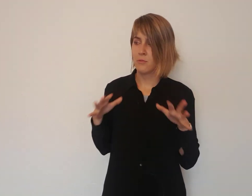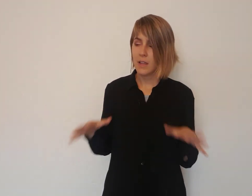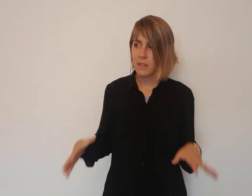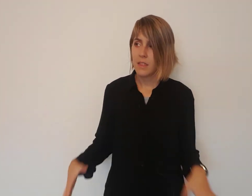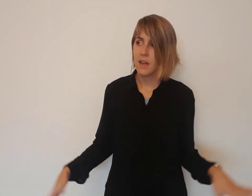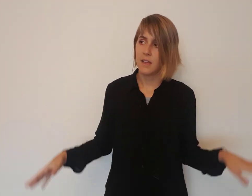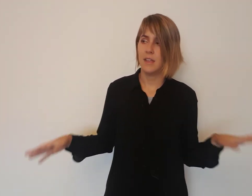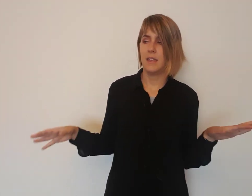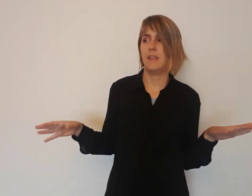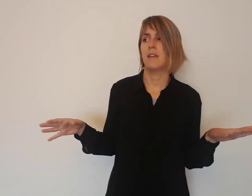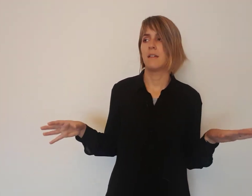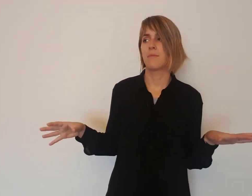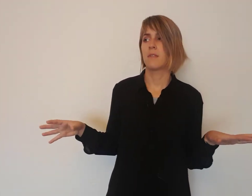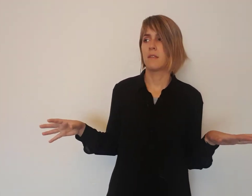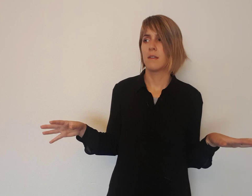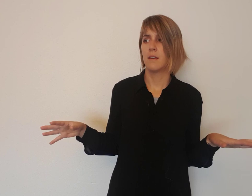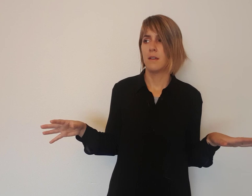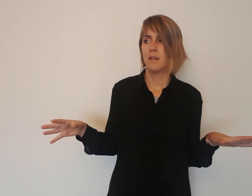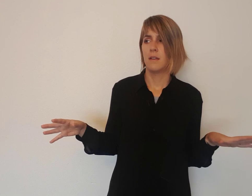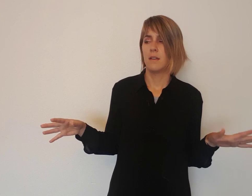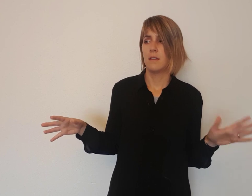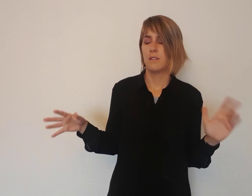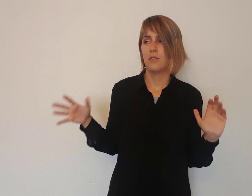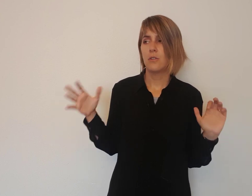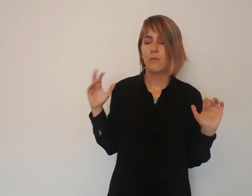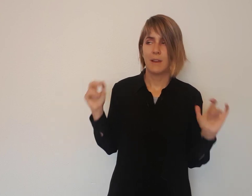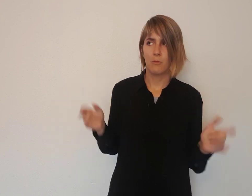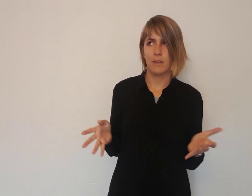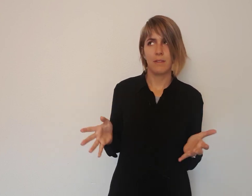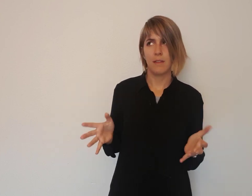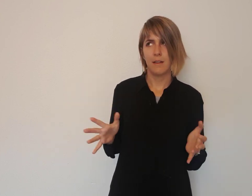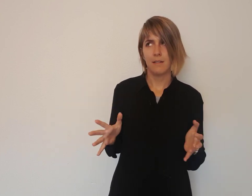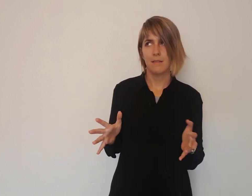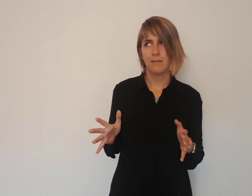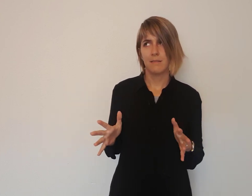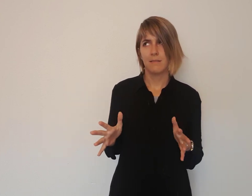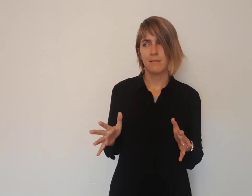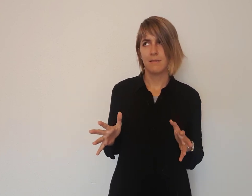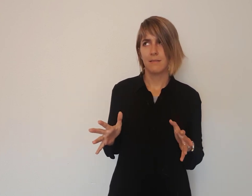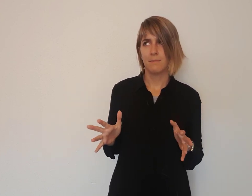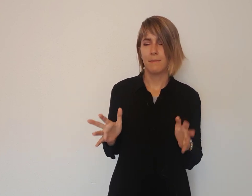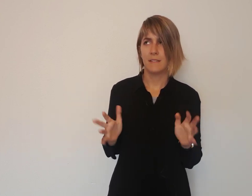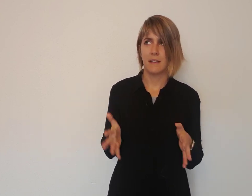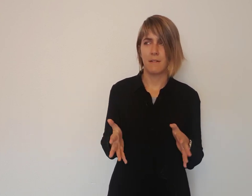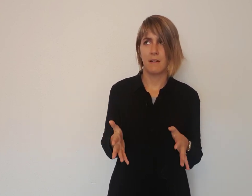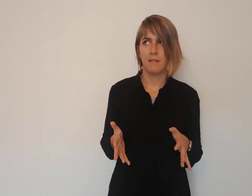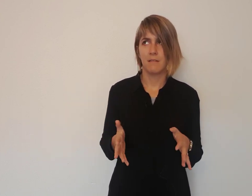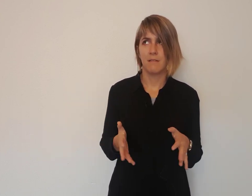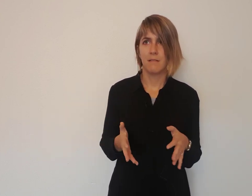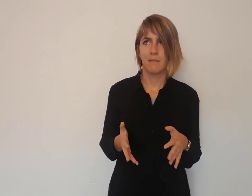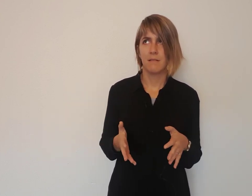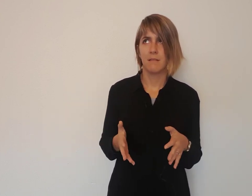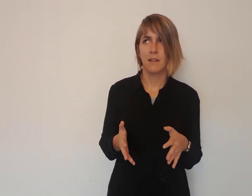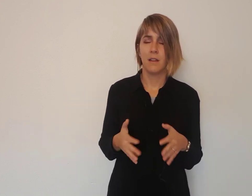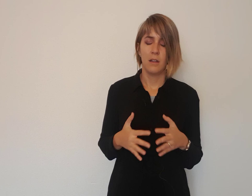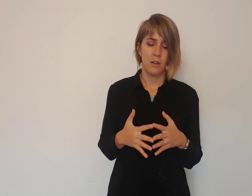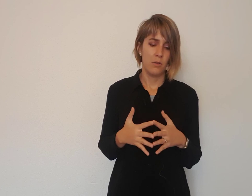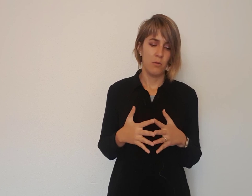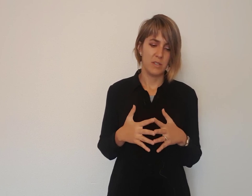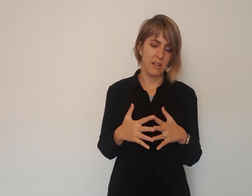ambulancia y yo cuando iba en la ambulancia pensaba... Luisa,